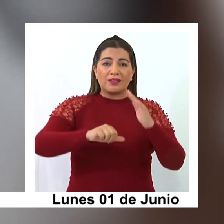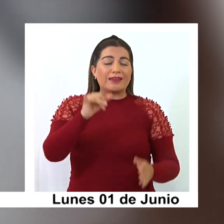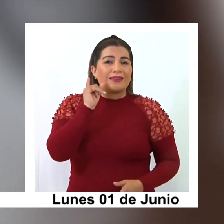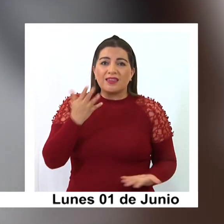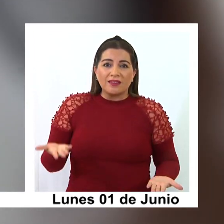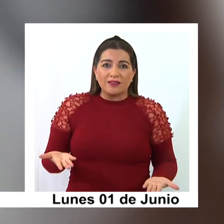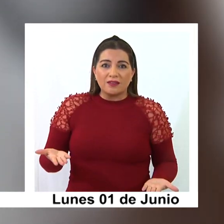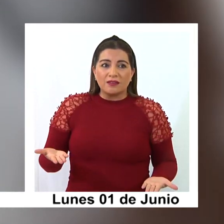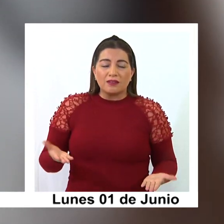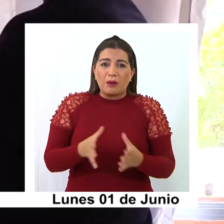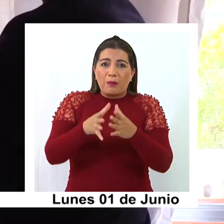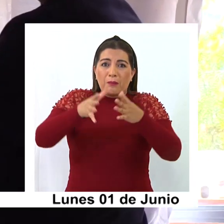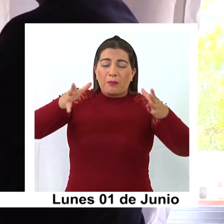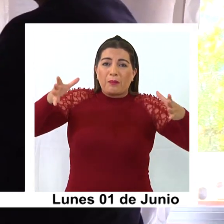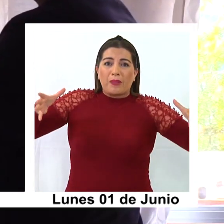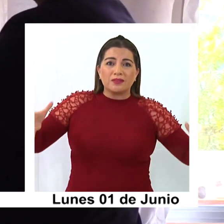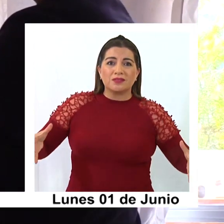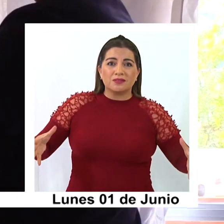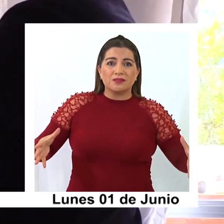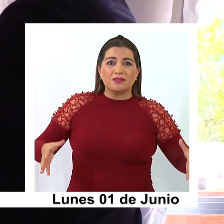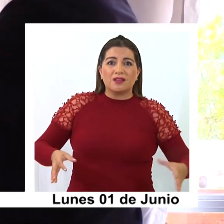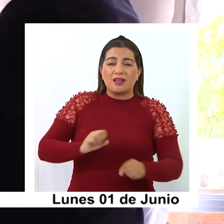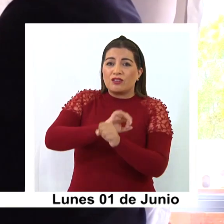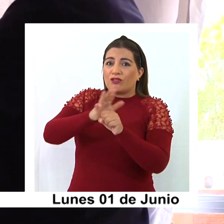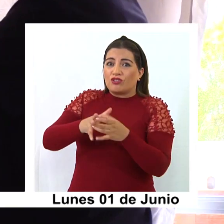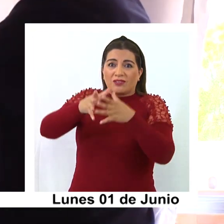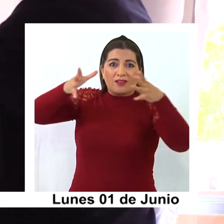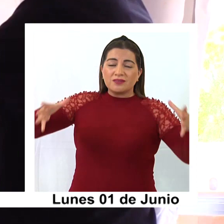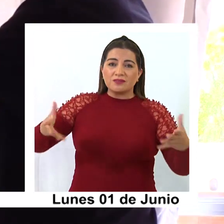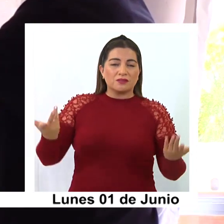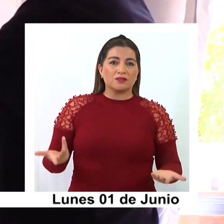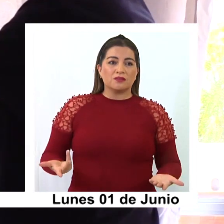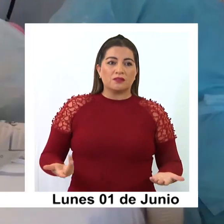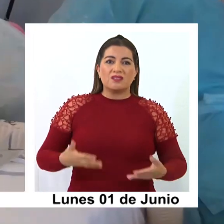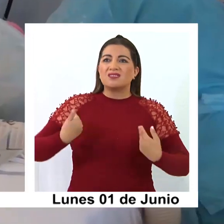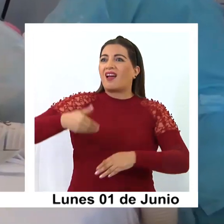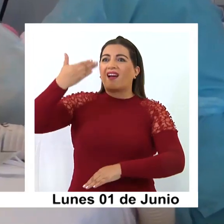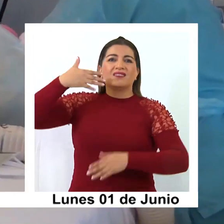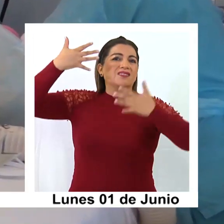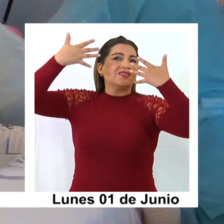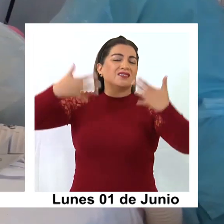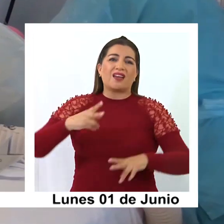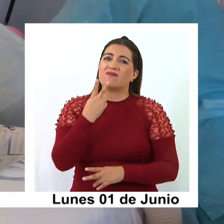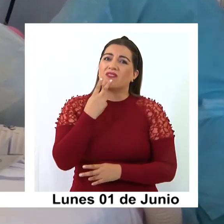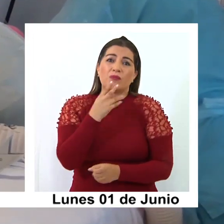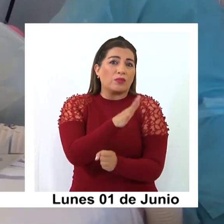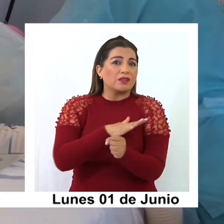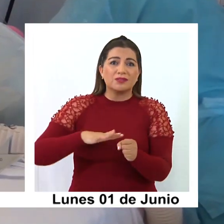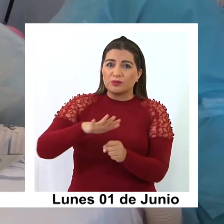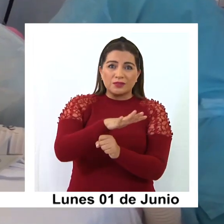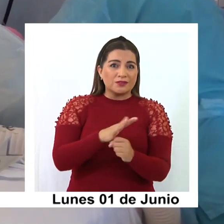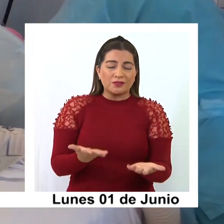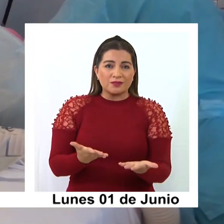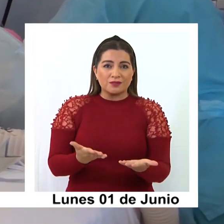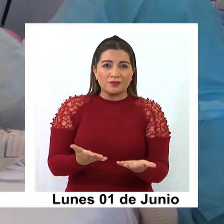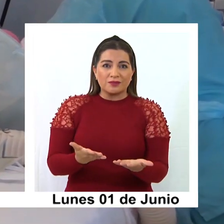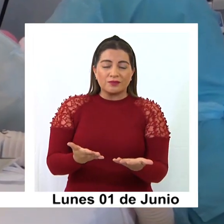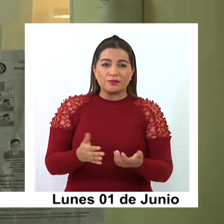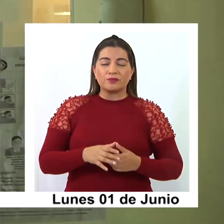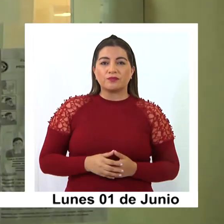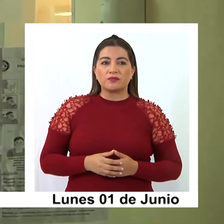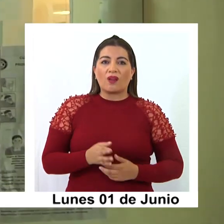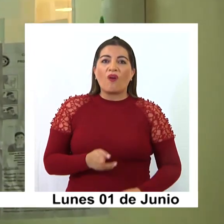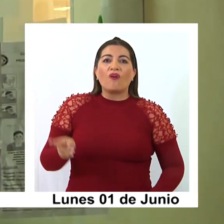significa aumentar exponencialmente el número de contagiados. Ya nos pasó, ya vivimos la situación. Entonces,